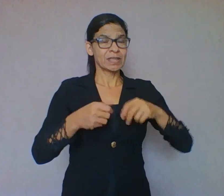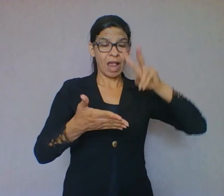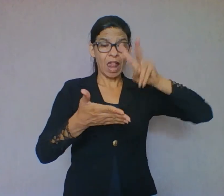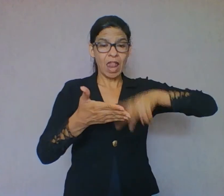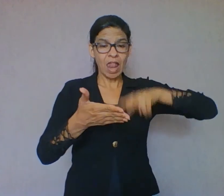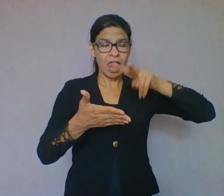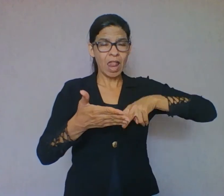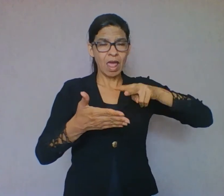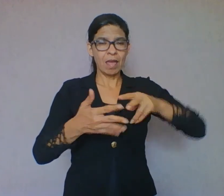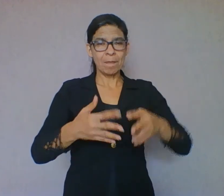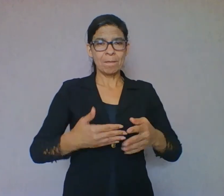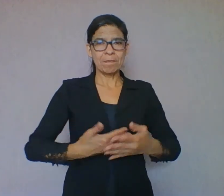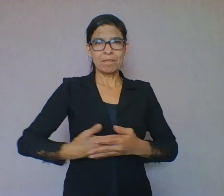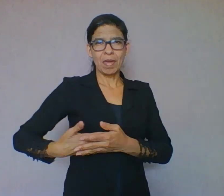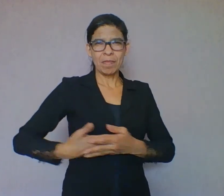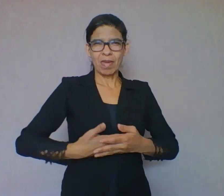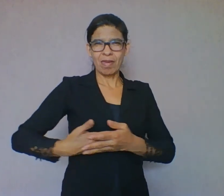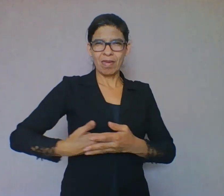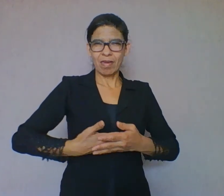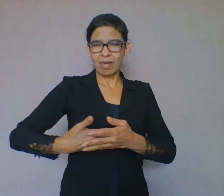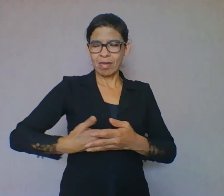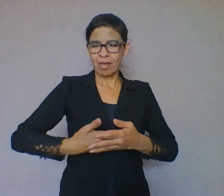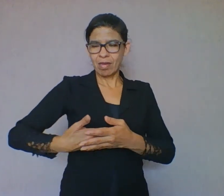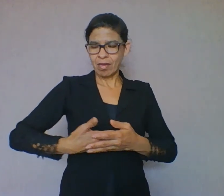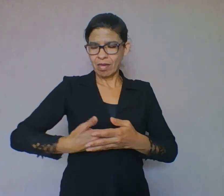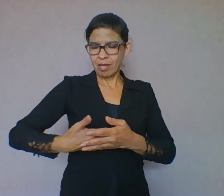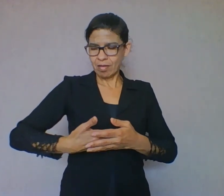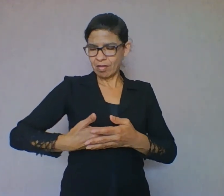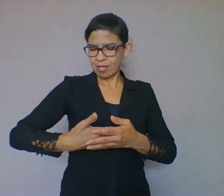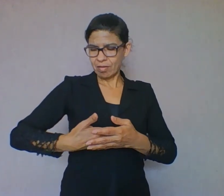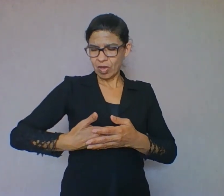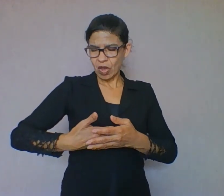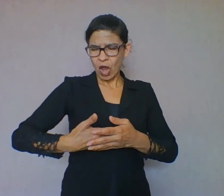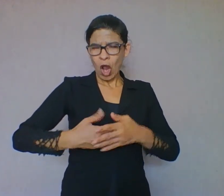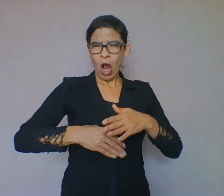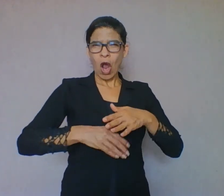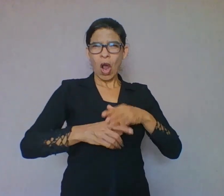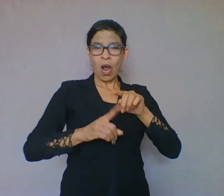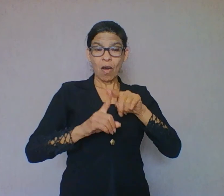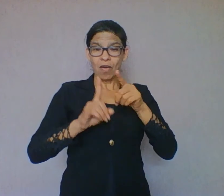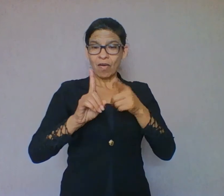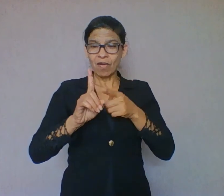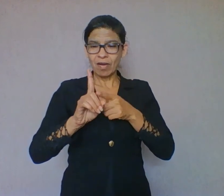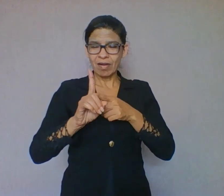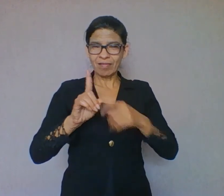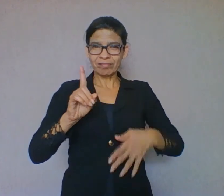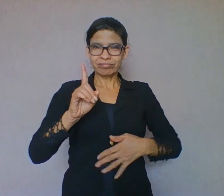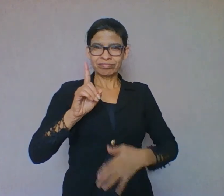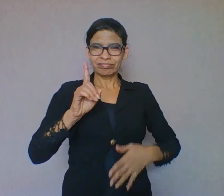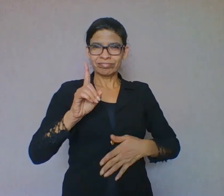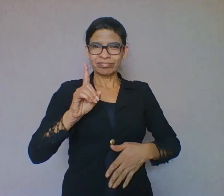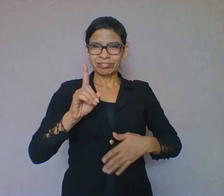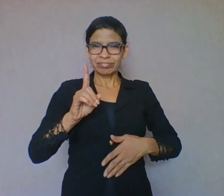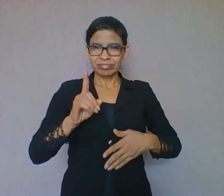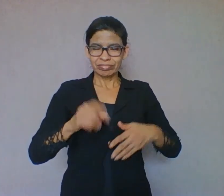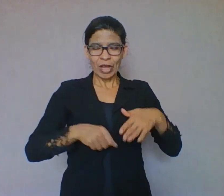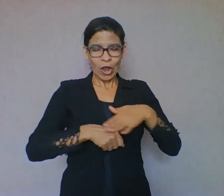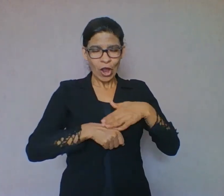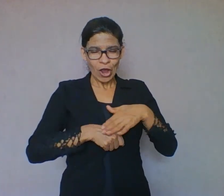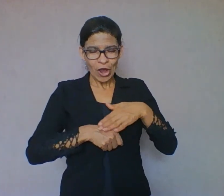conversa com o bebê desde que está na barriga. Então, conversando com ele, quando ele for beber, ele já vai ter esse hábito